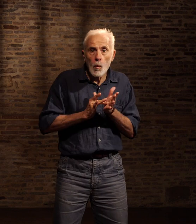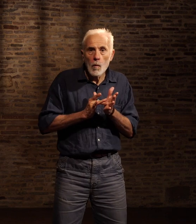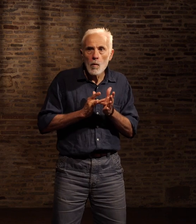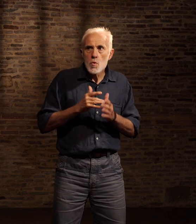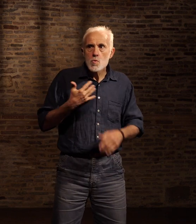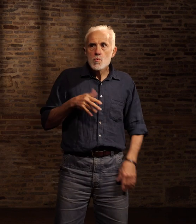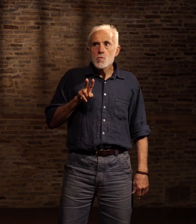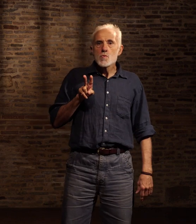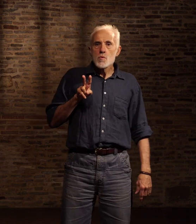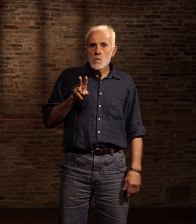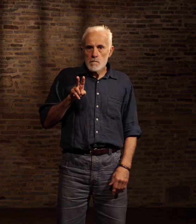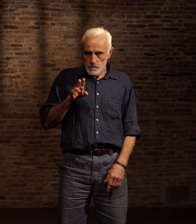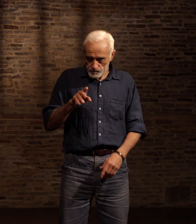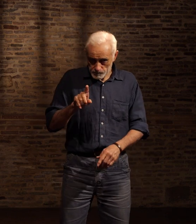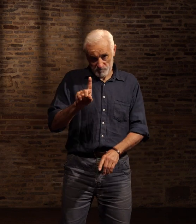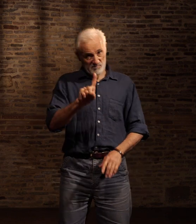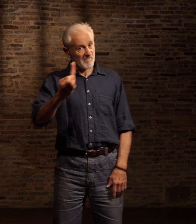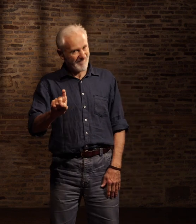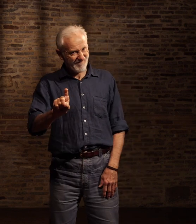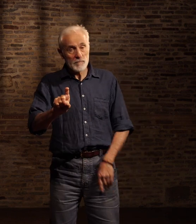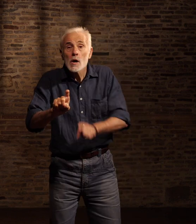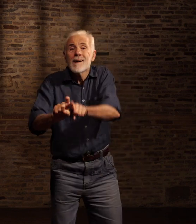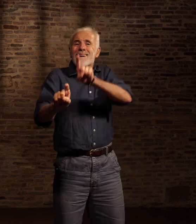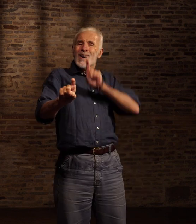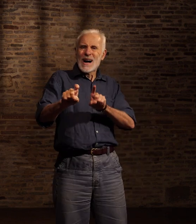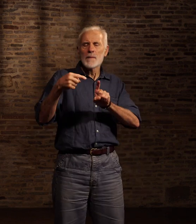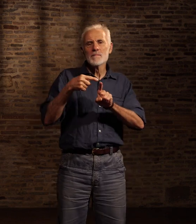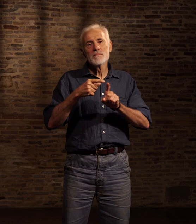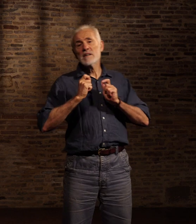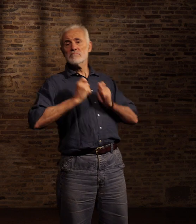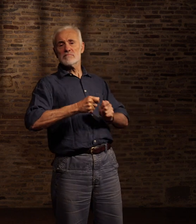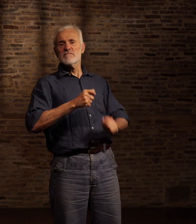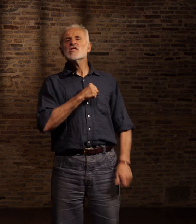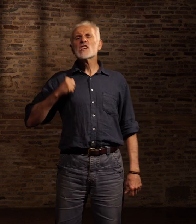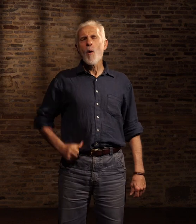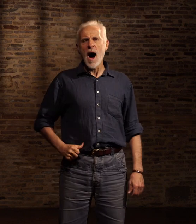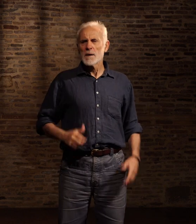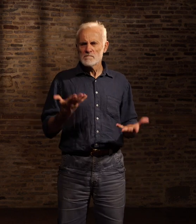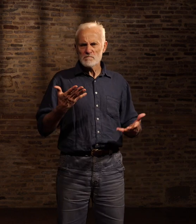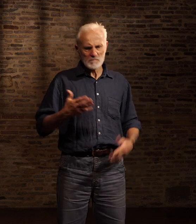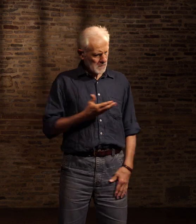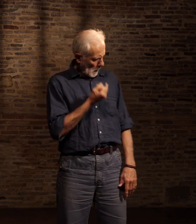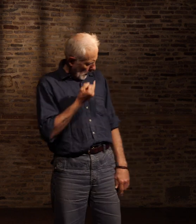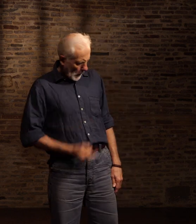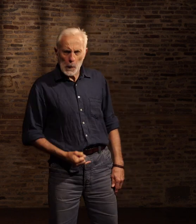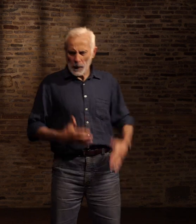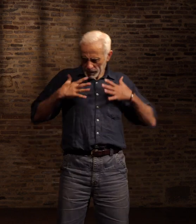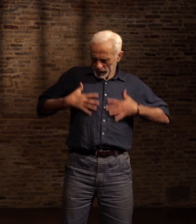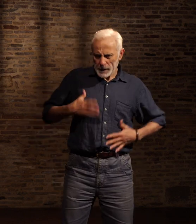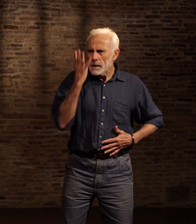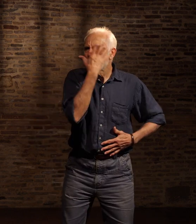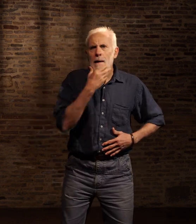Le deuxième sergent de ligne Dénommé Shintok C'était un garçon menu, haut, teint, clair Dont les fines